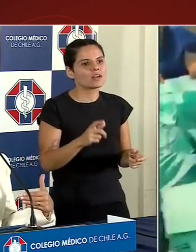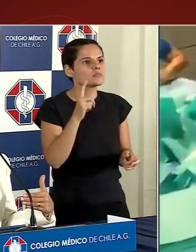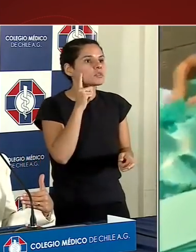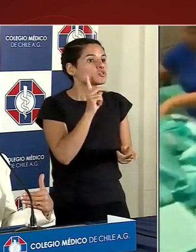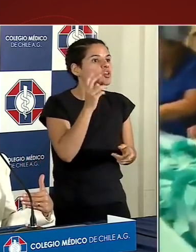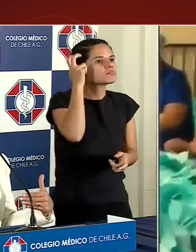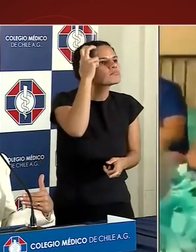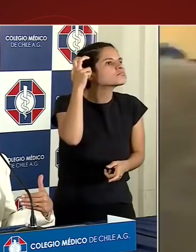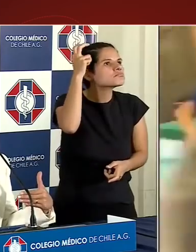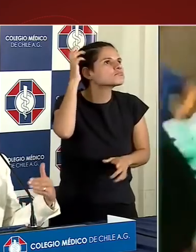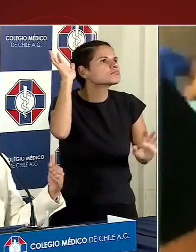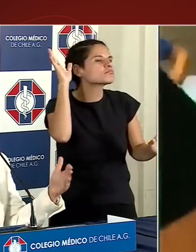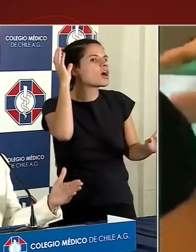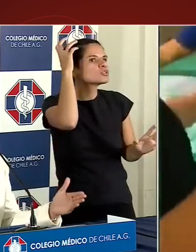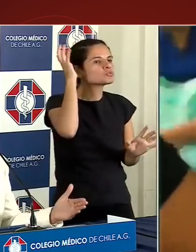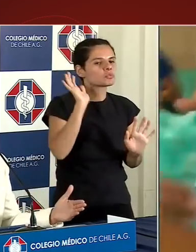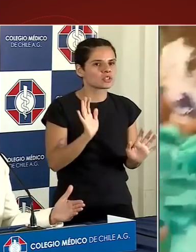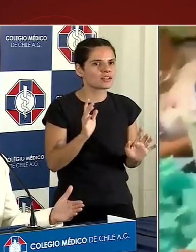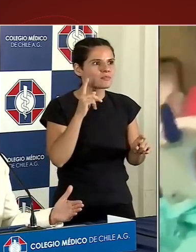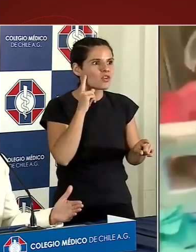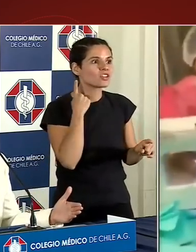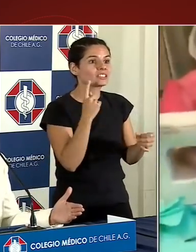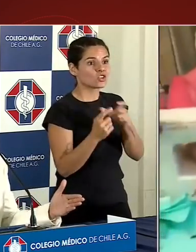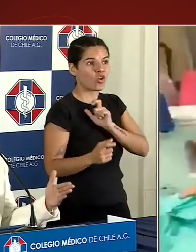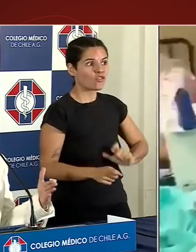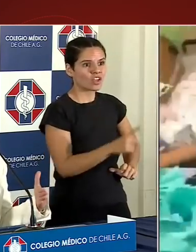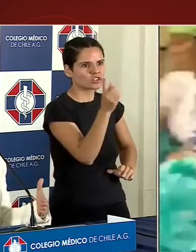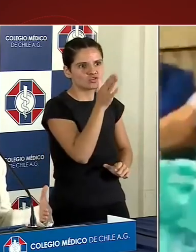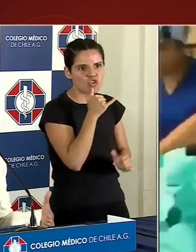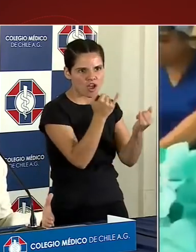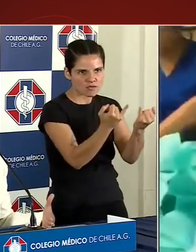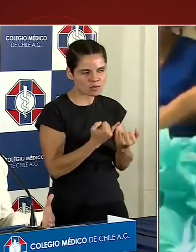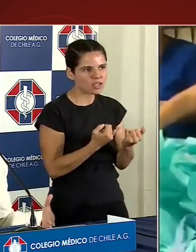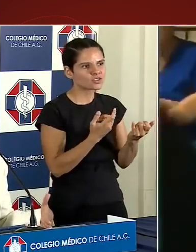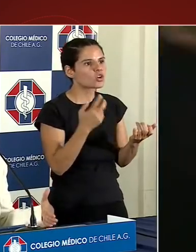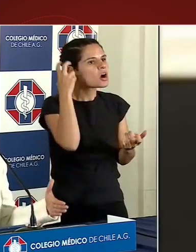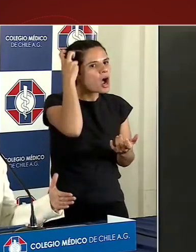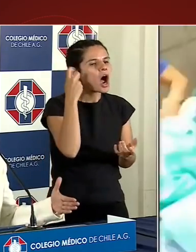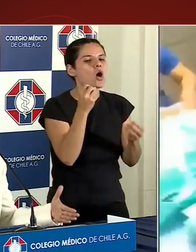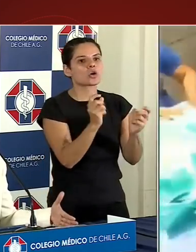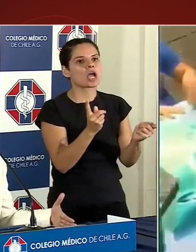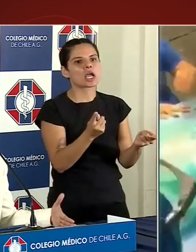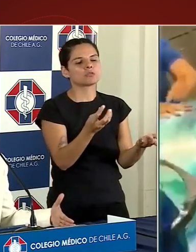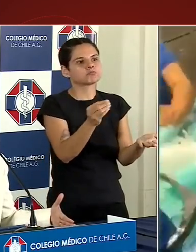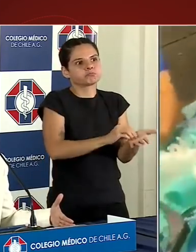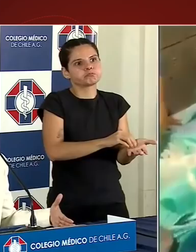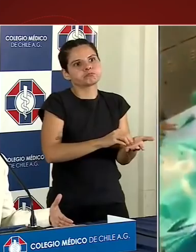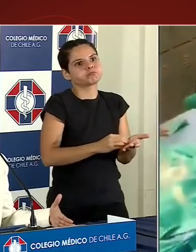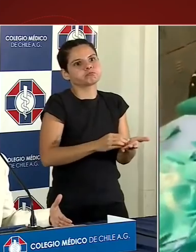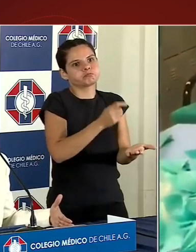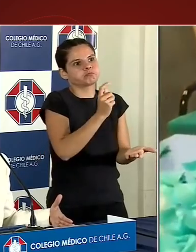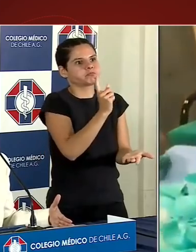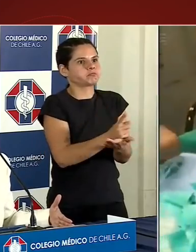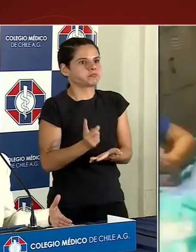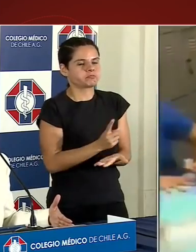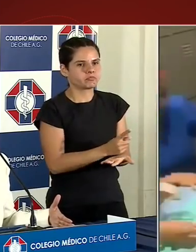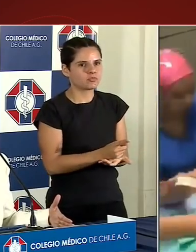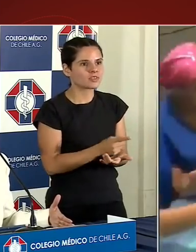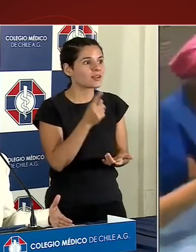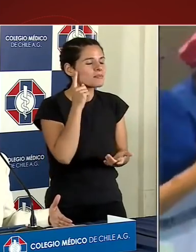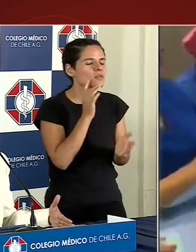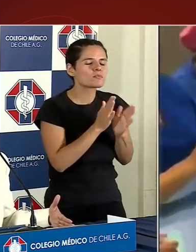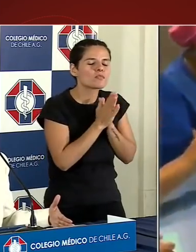tiene esos datos, tenga que tomar definiciones, pero nosotros le planteamos que se ponga en el escenario menos